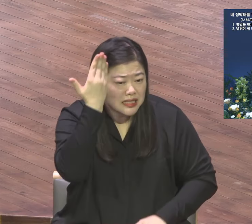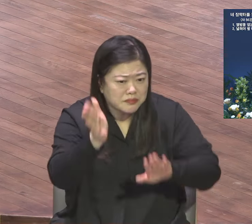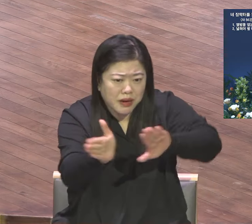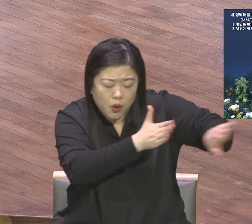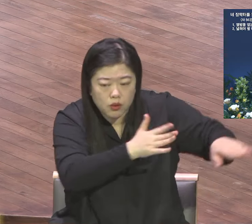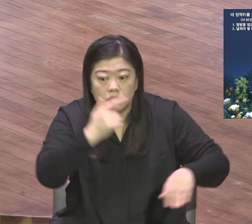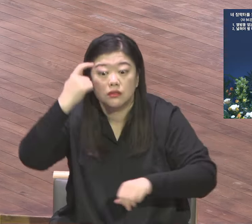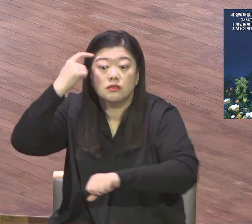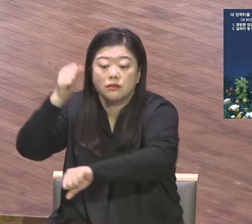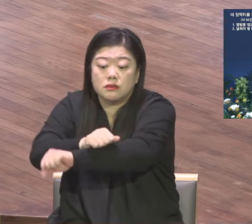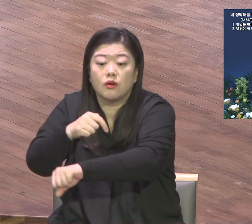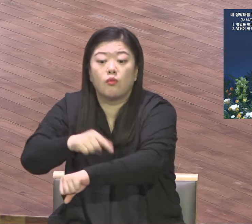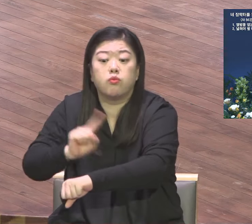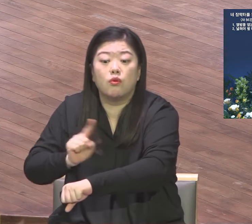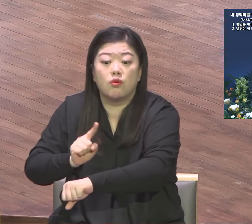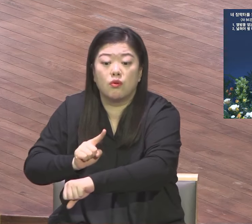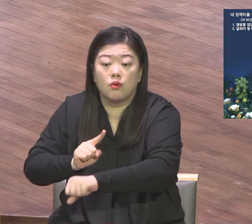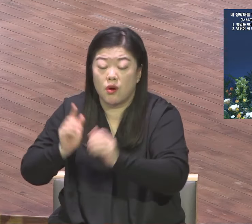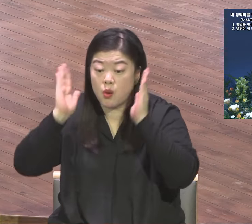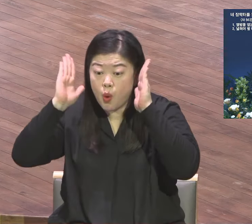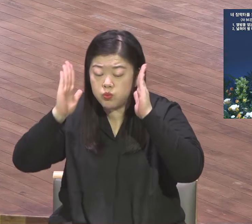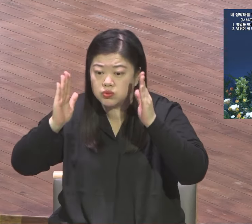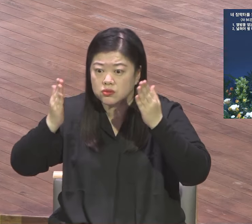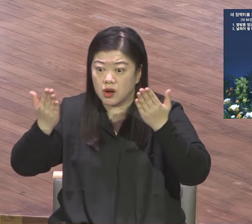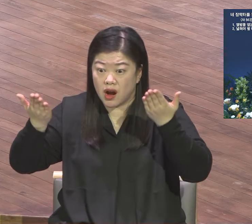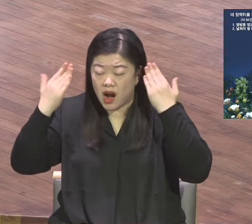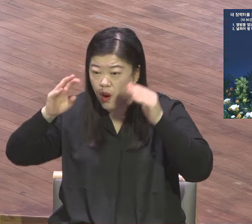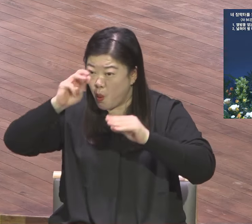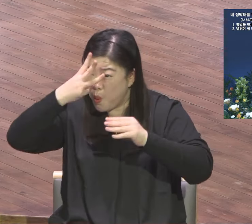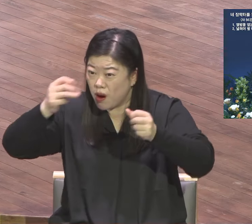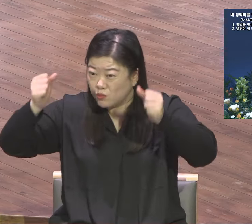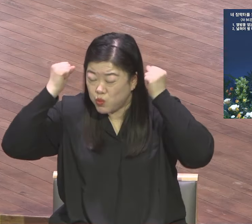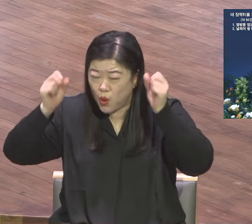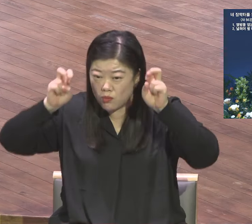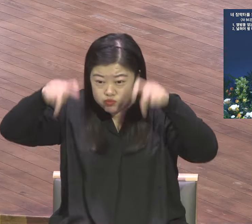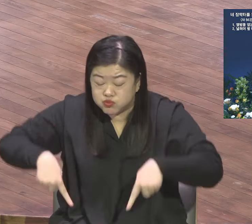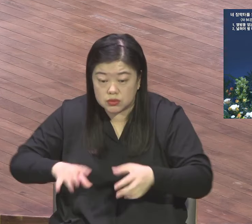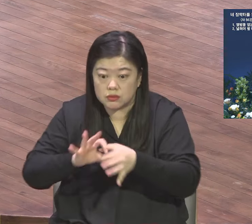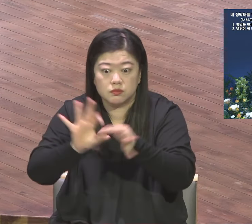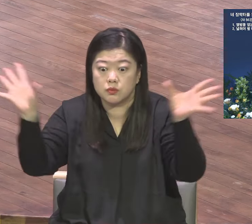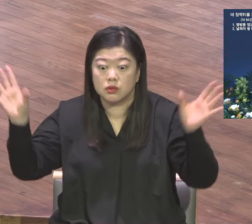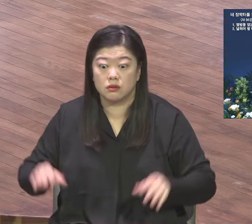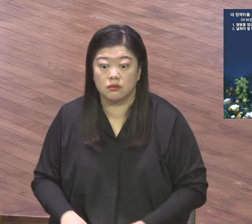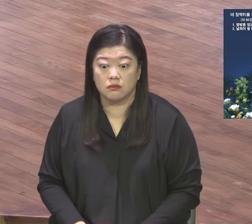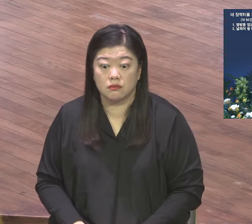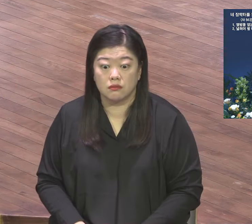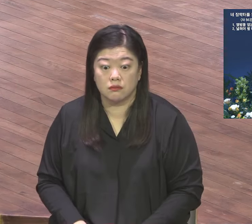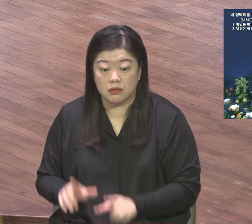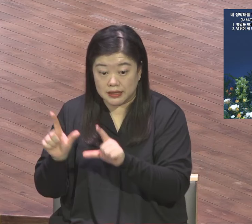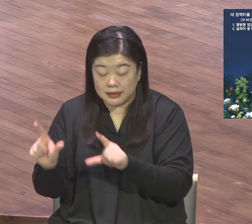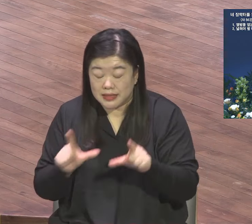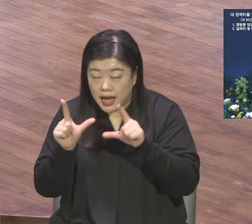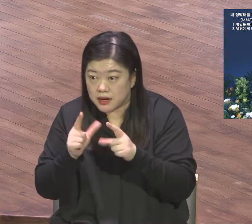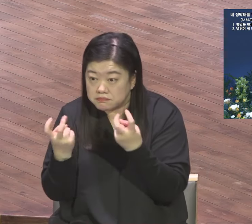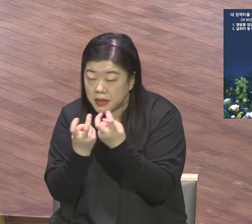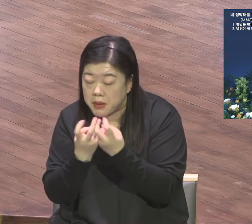에디슨이 정기를 발명한 것은 자기 머리가 좋아서 하나님께 기도 오만번에 하나님 인류를 위해서